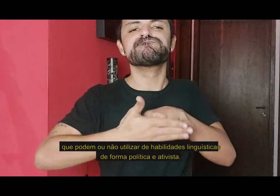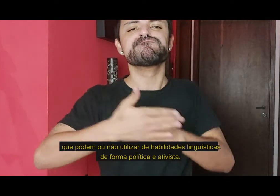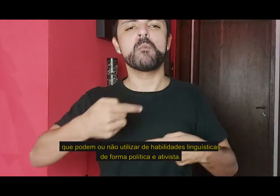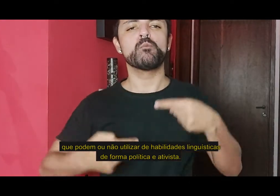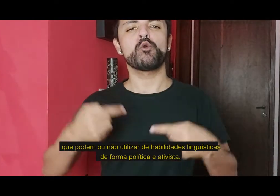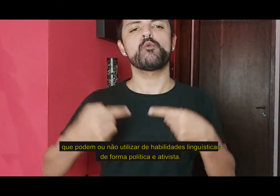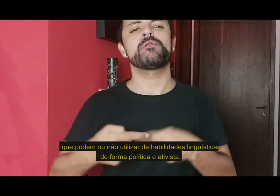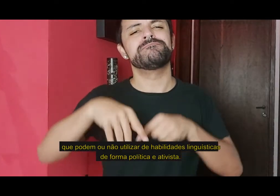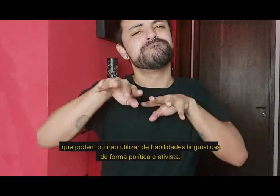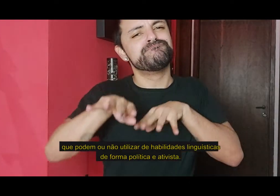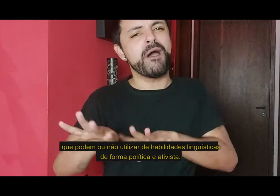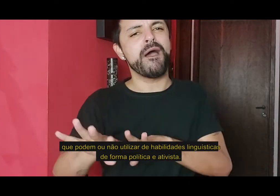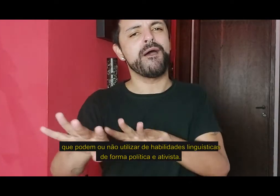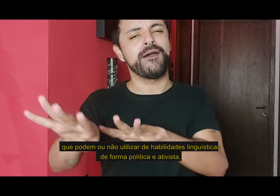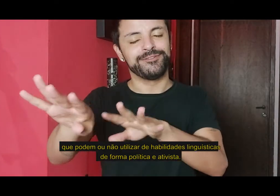e de forma ativista.